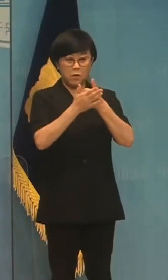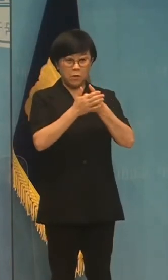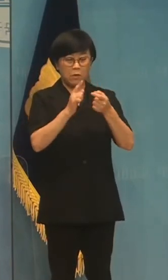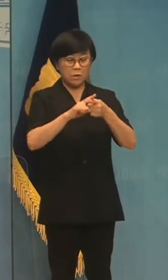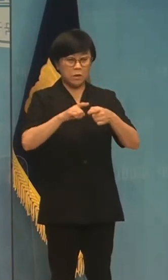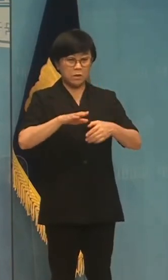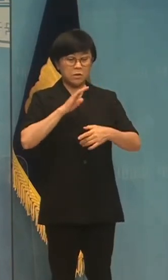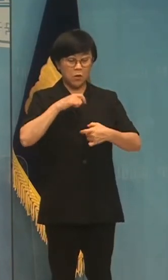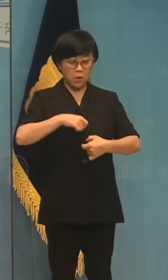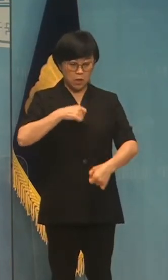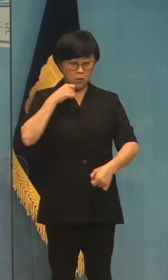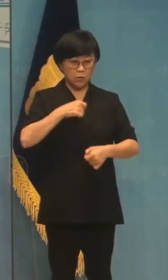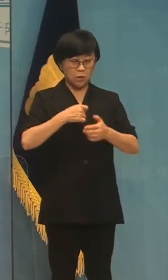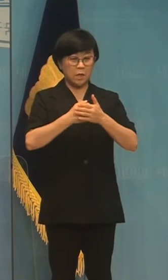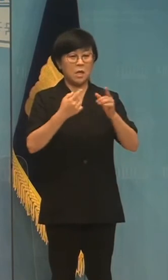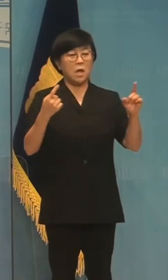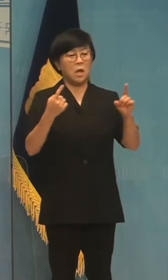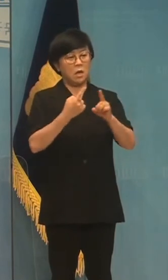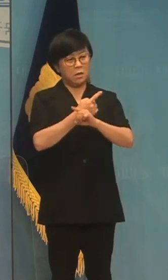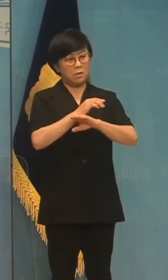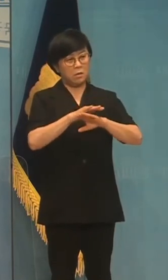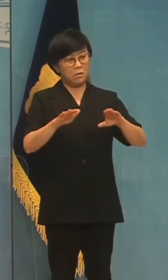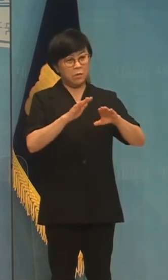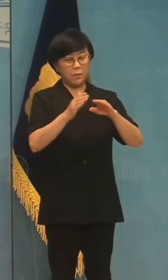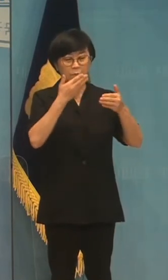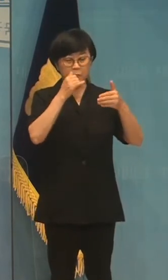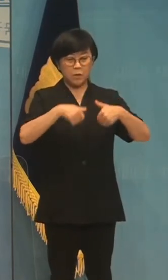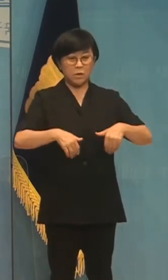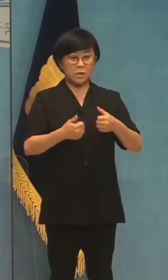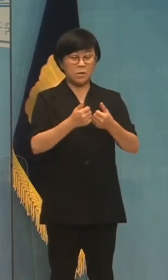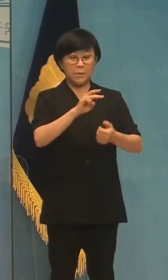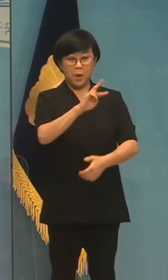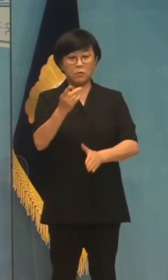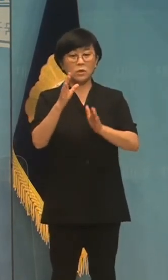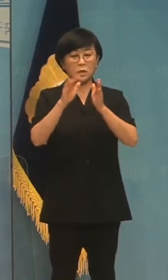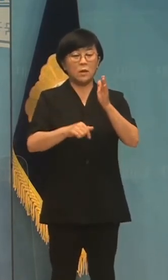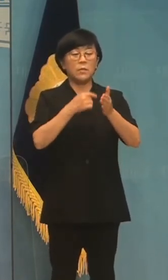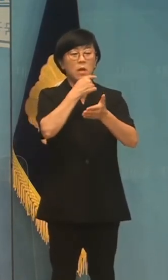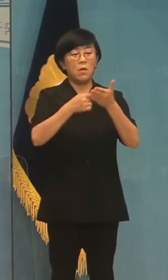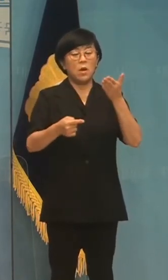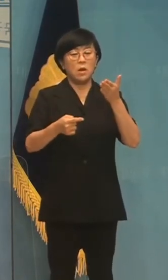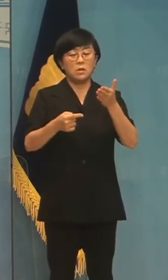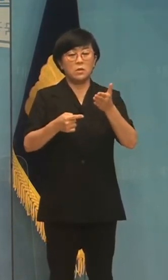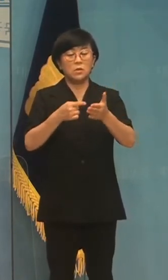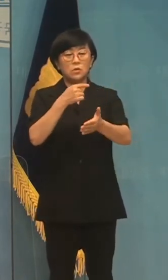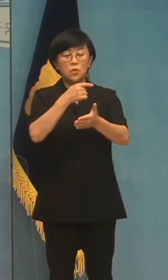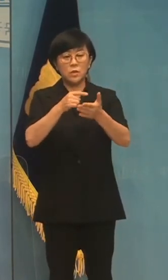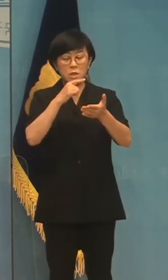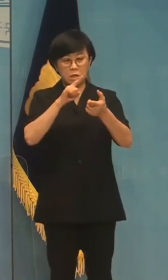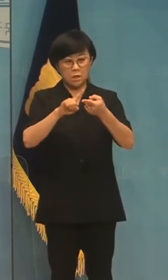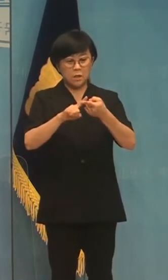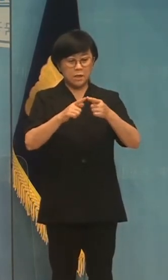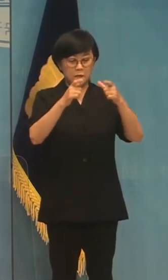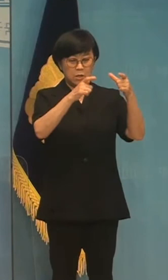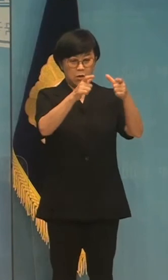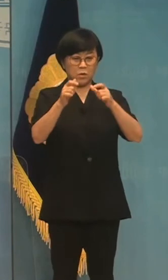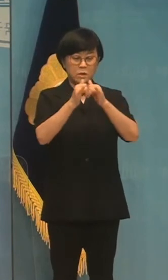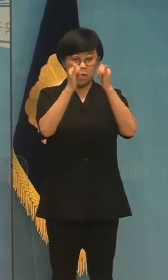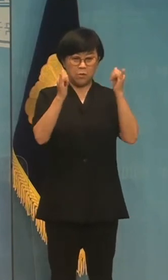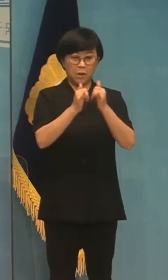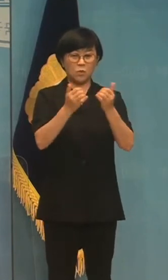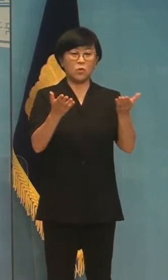전환 대책을 추진해야 합니다. 또한 전환 과정에서 발생하는 피해와 손실 등이 지역사회와